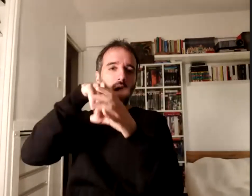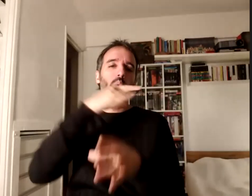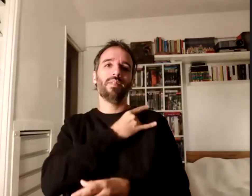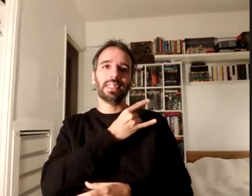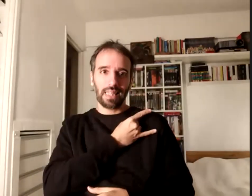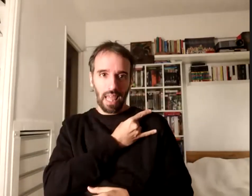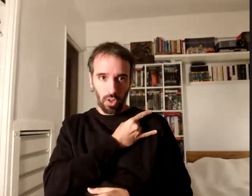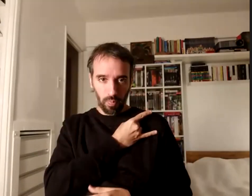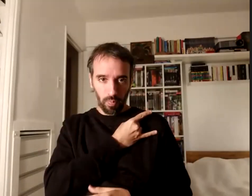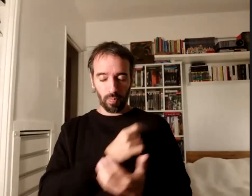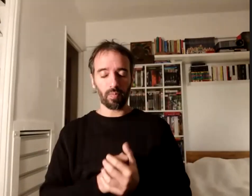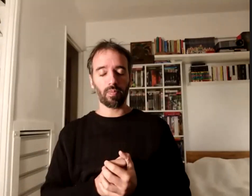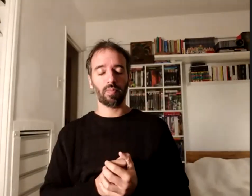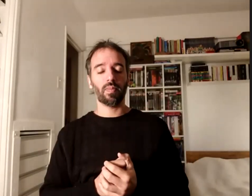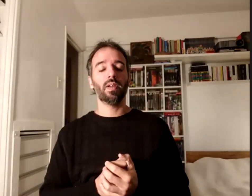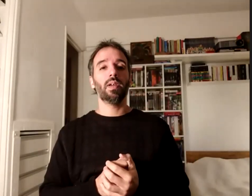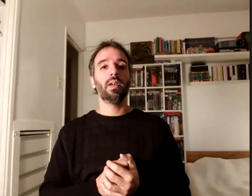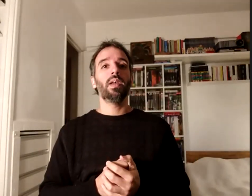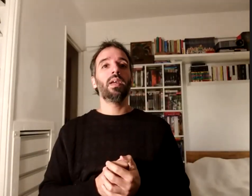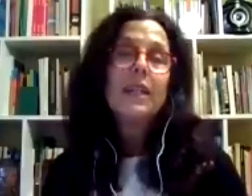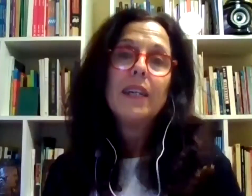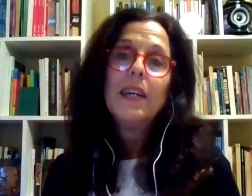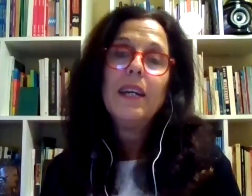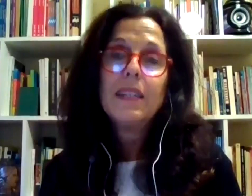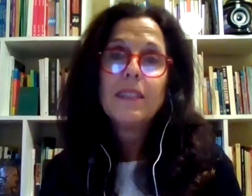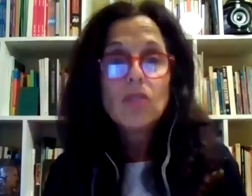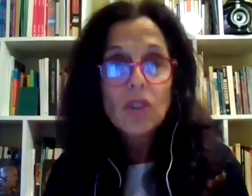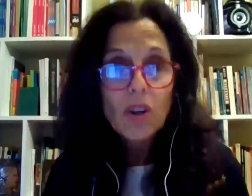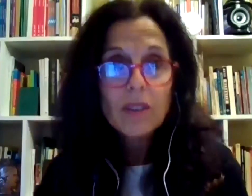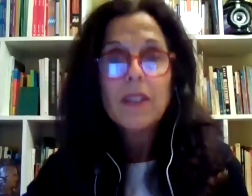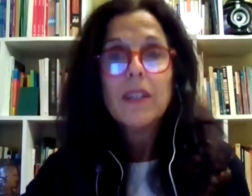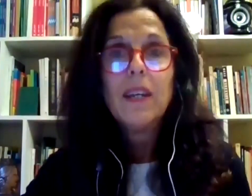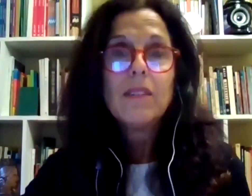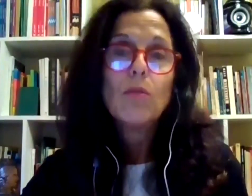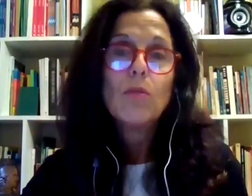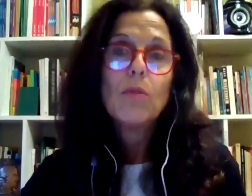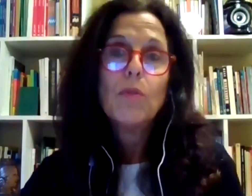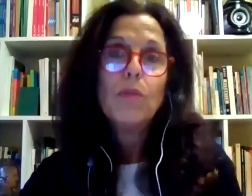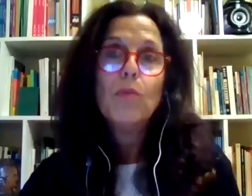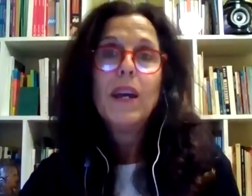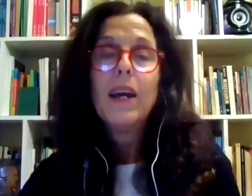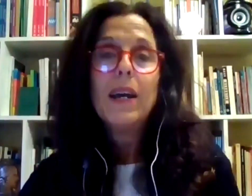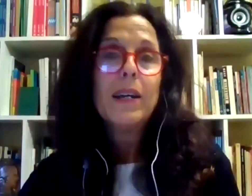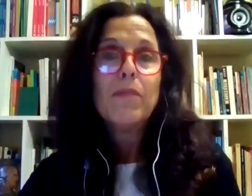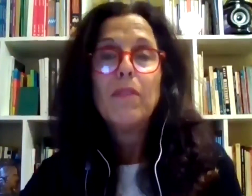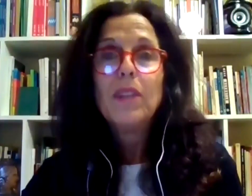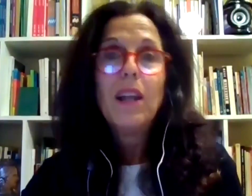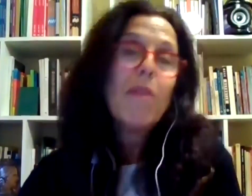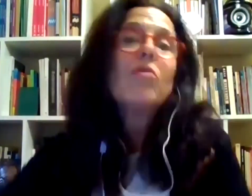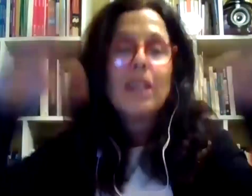donde no solamente estamos pensando que la extensión es una de las famosas